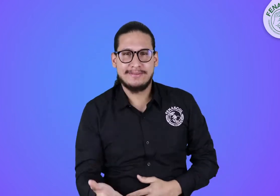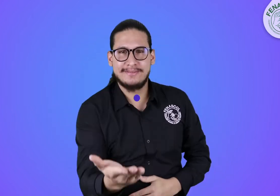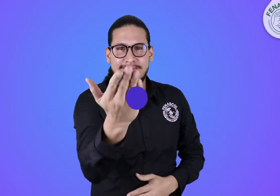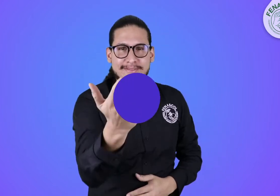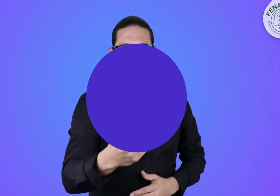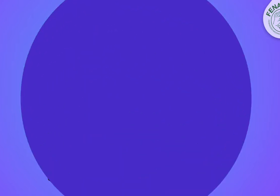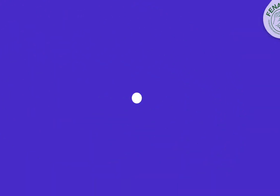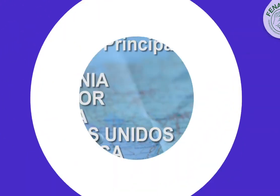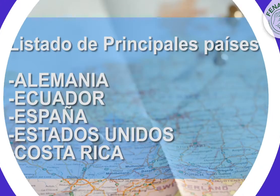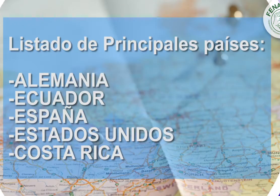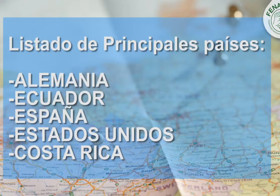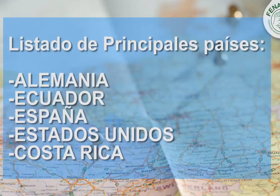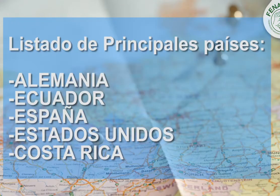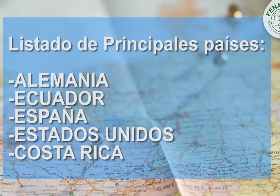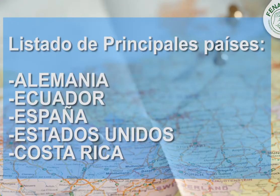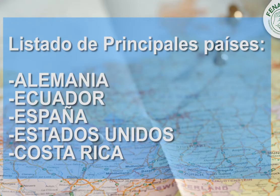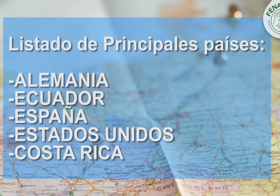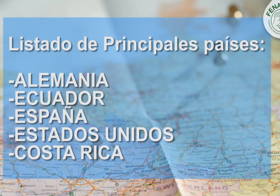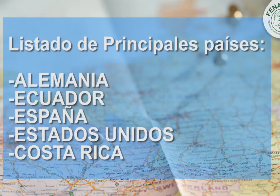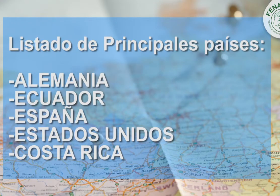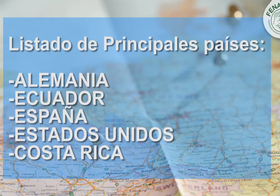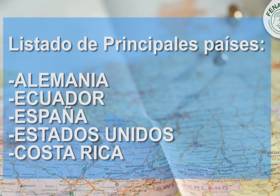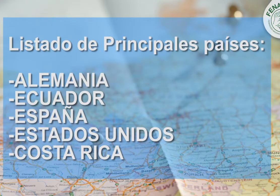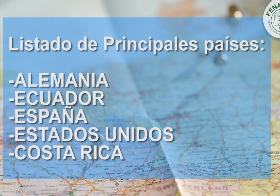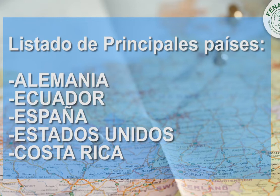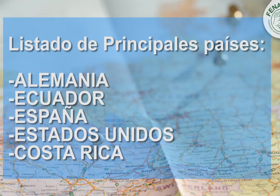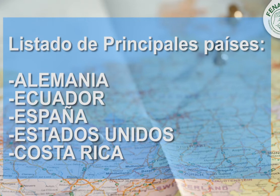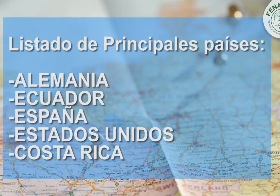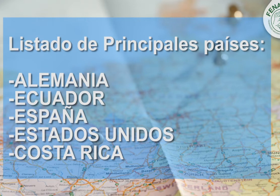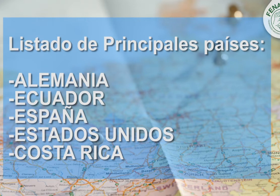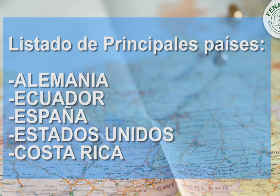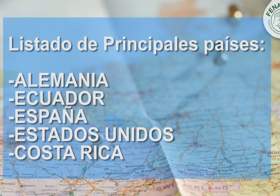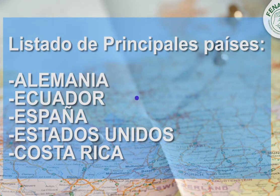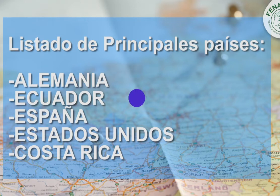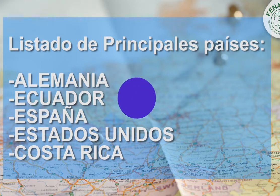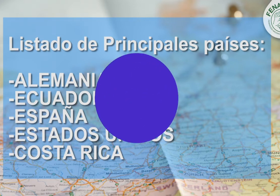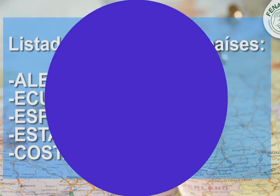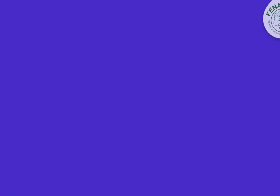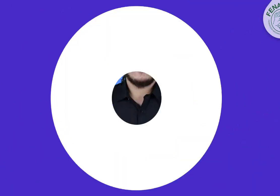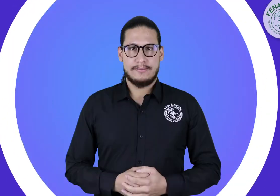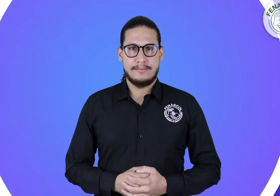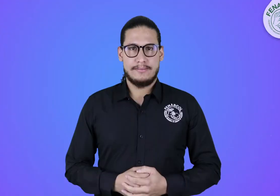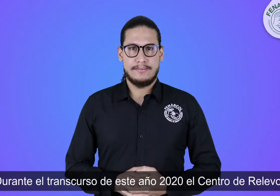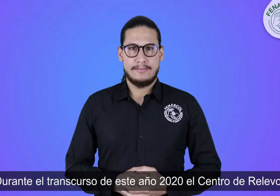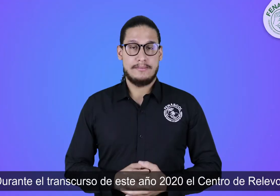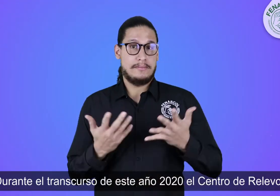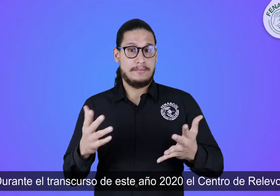Listado de principales países Alemania, Ecuador, España, Estados Unidos y Costa Rica Durante el